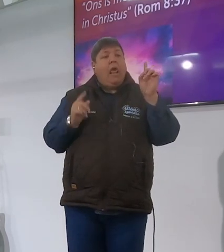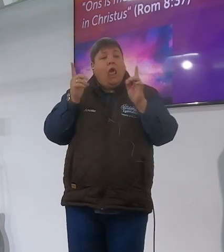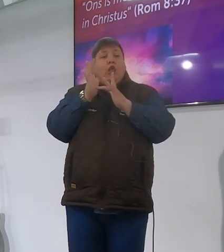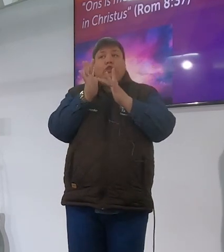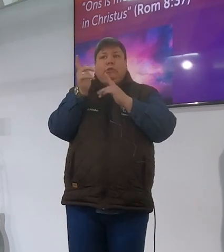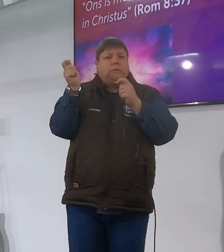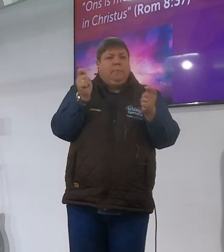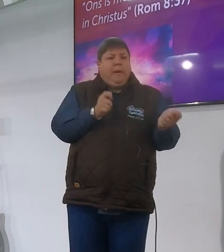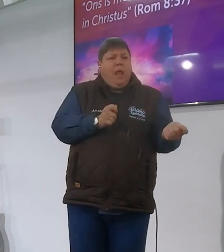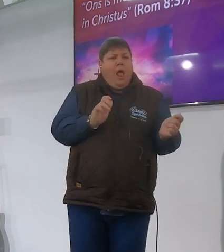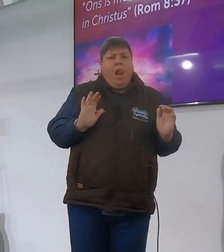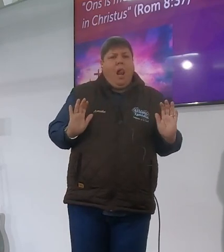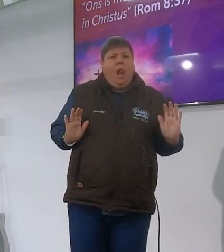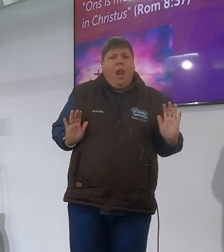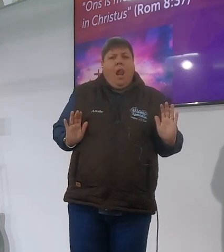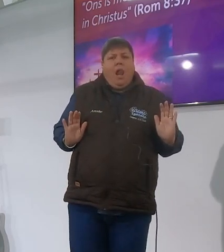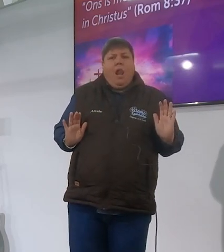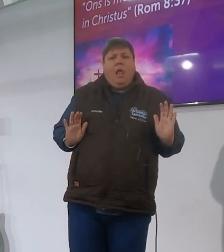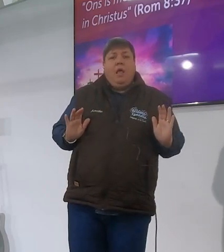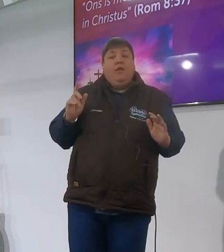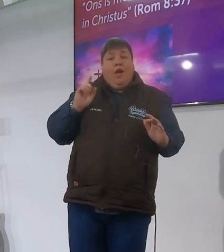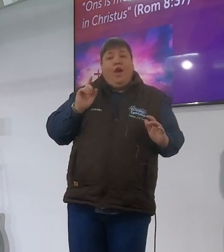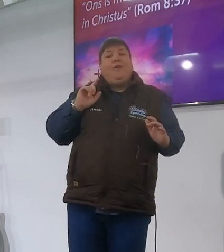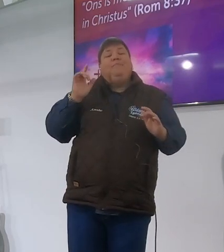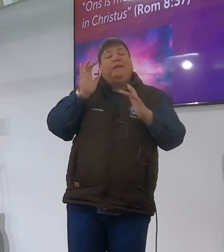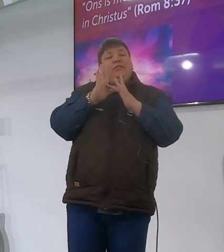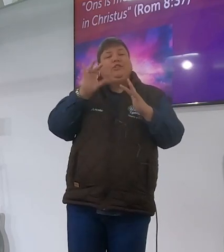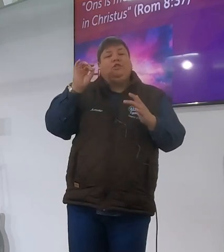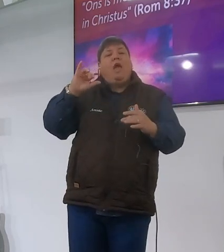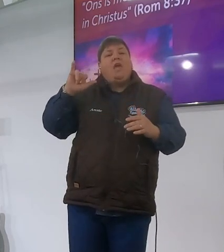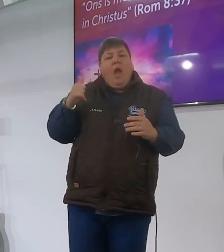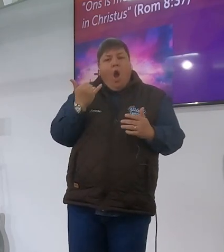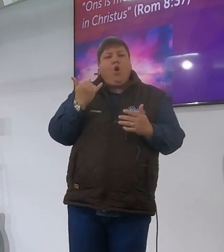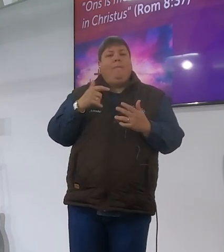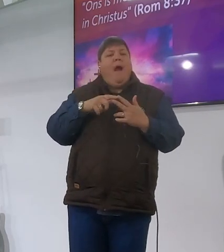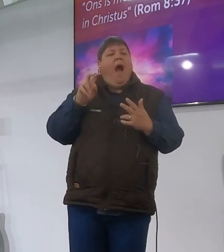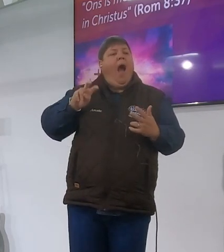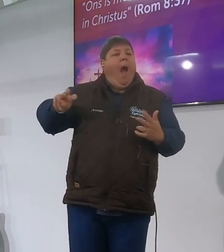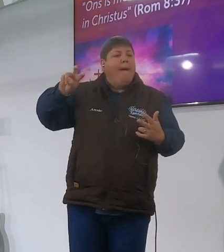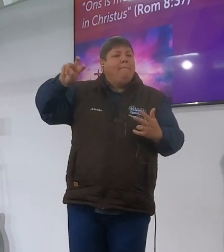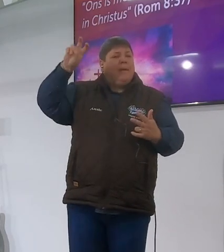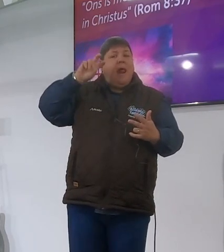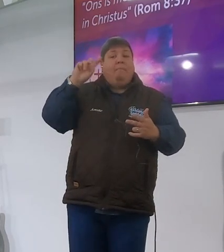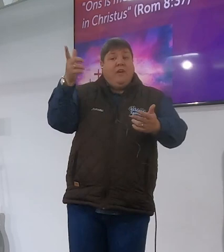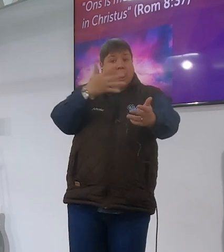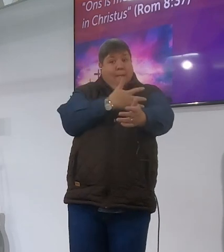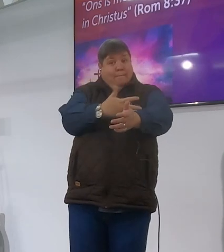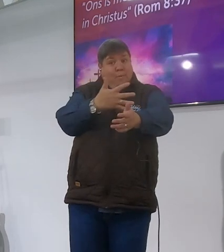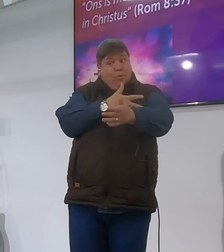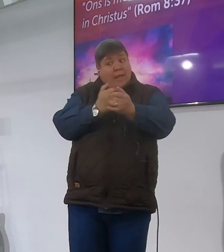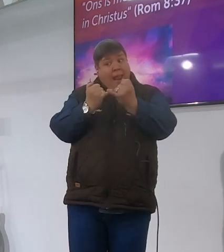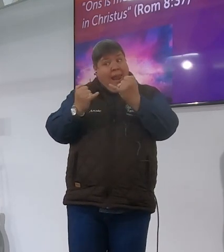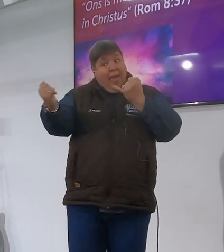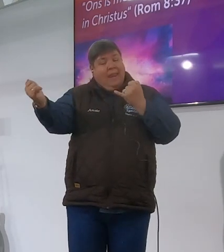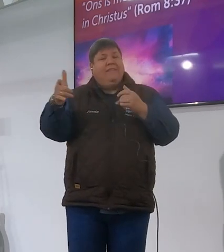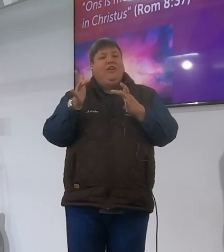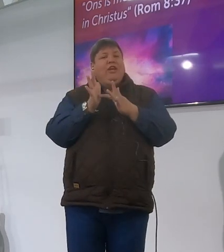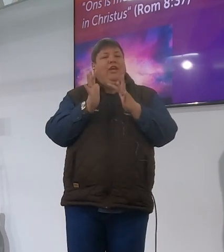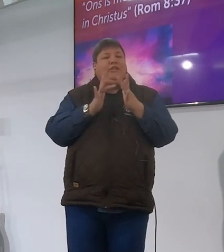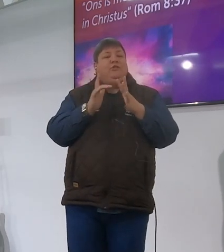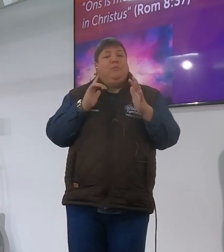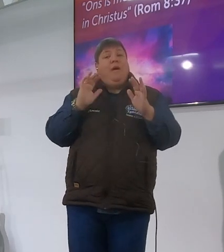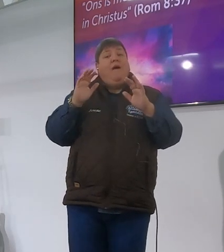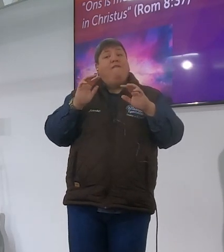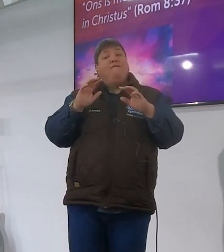toe te breng en God het Jacob gekies van Abraham en Jacob gekies as die bloedlijn wat hier Jesus so die volk moes